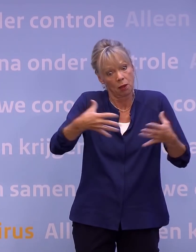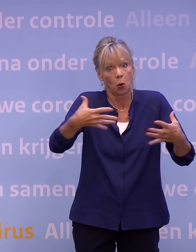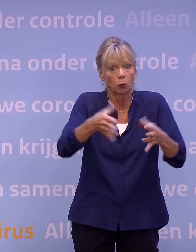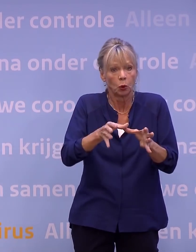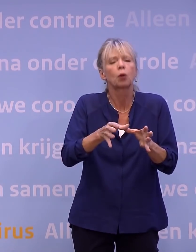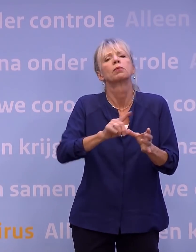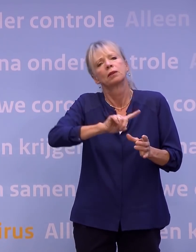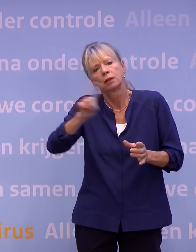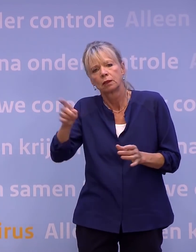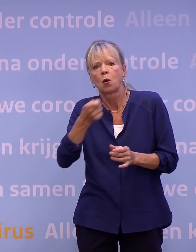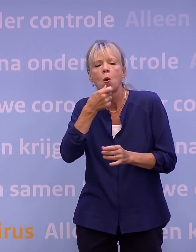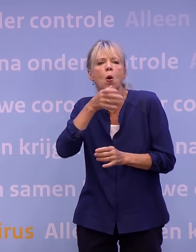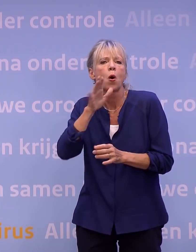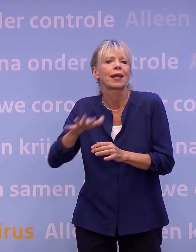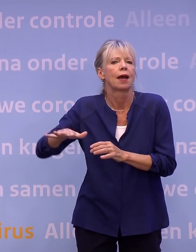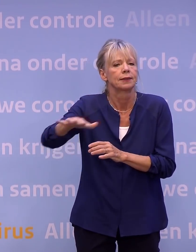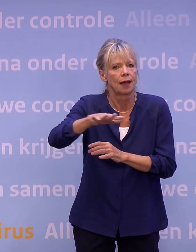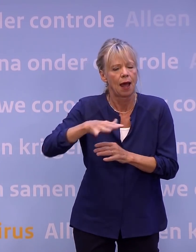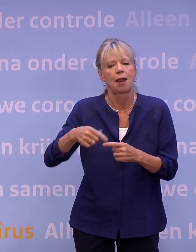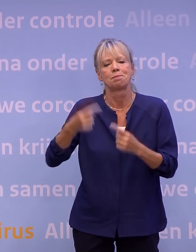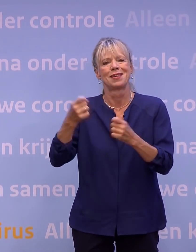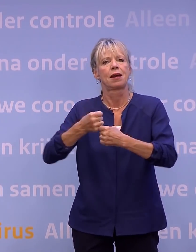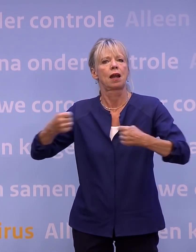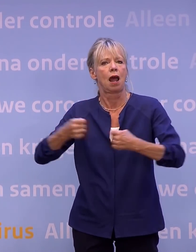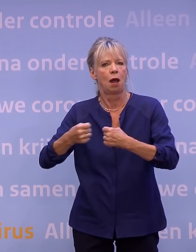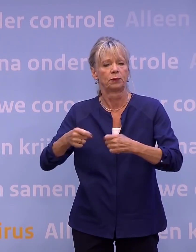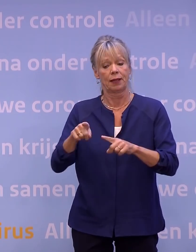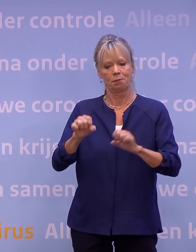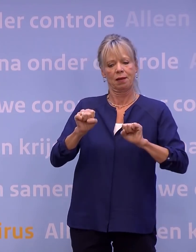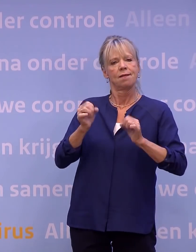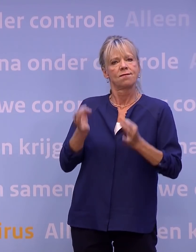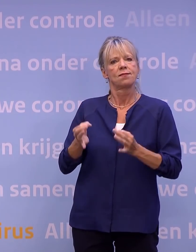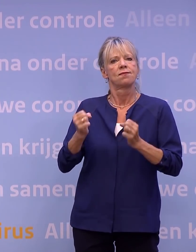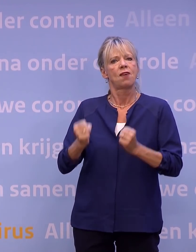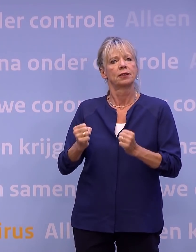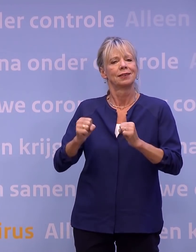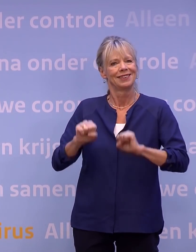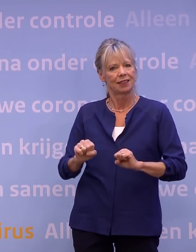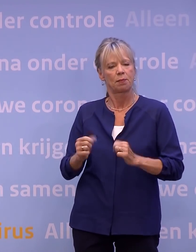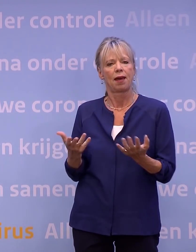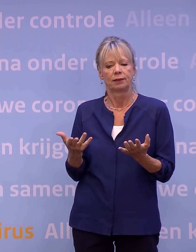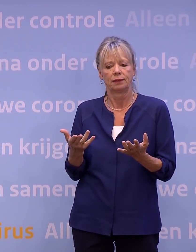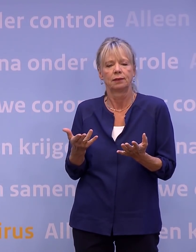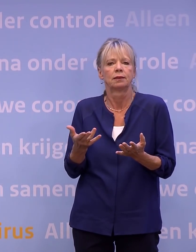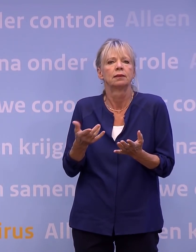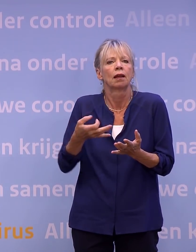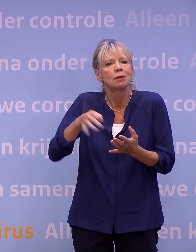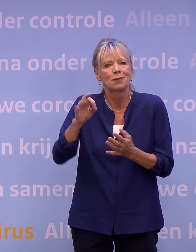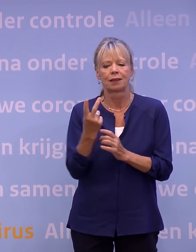meer ruimte is, waar je een vaste zitplaats hebt en waar dus die handenhalve meter ook beter te handhaven is.